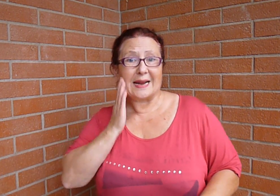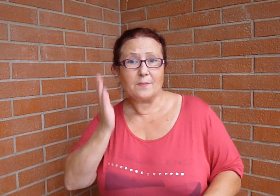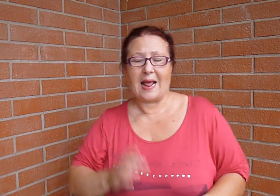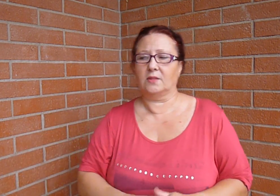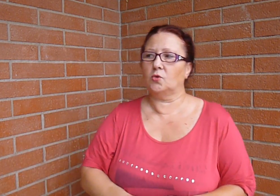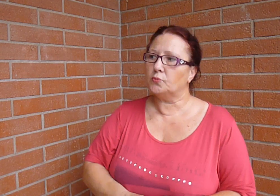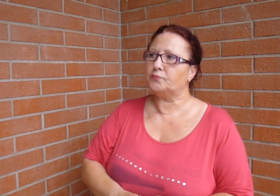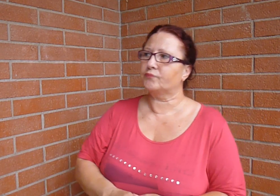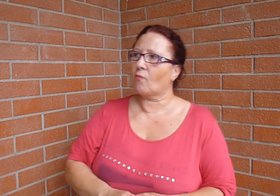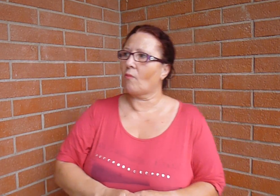med...